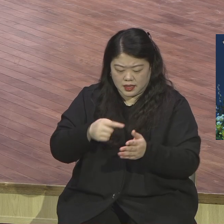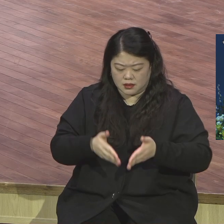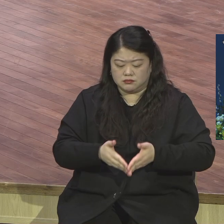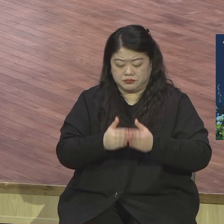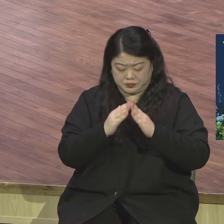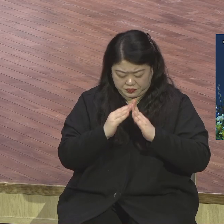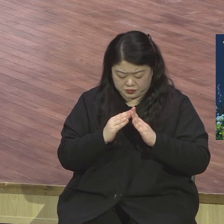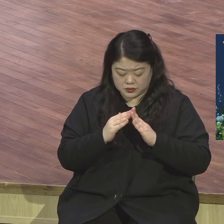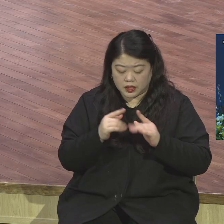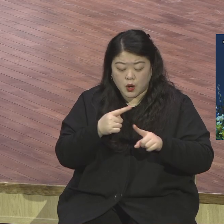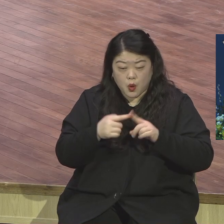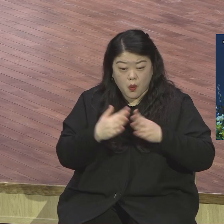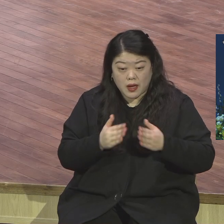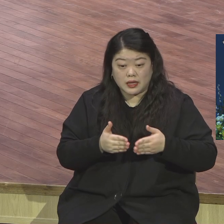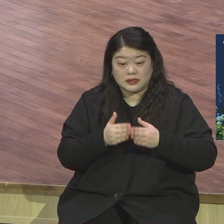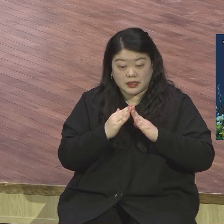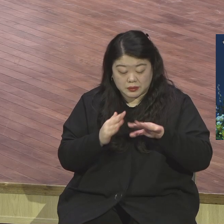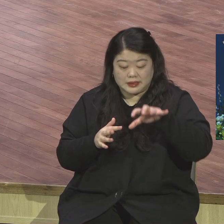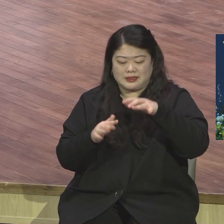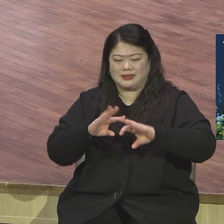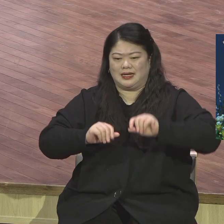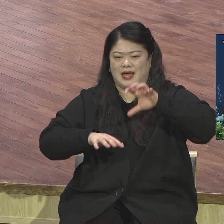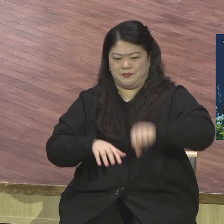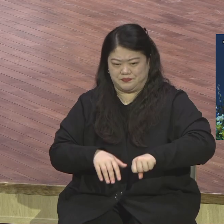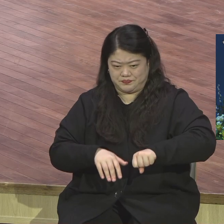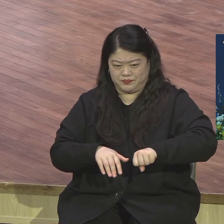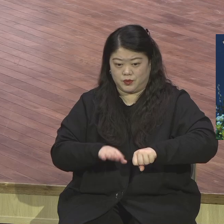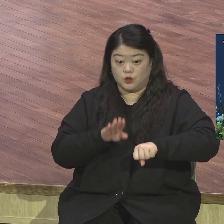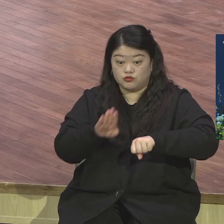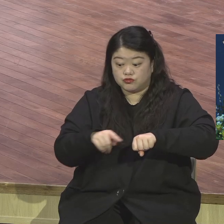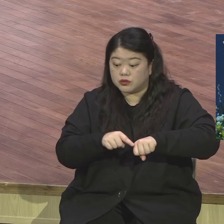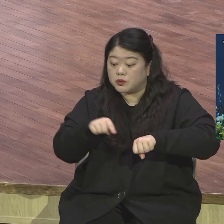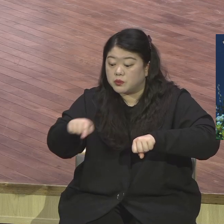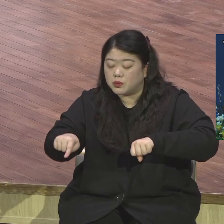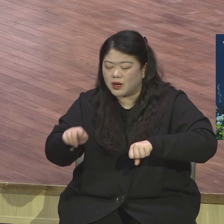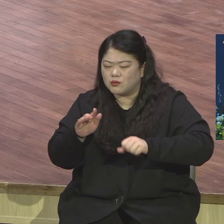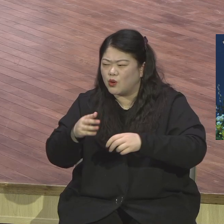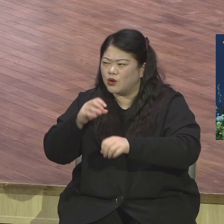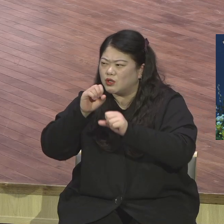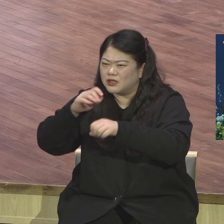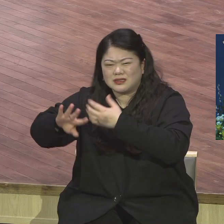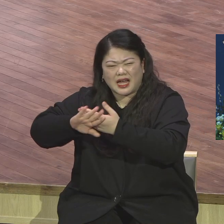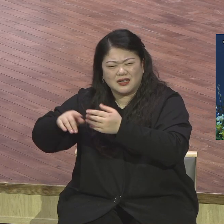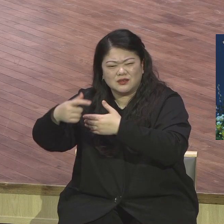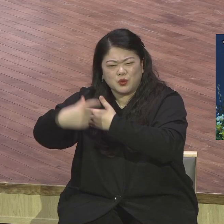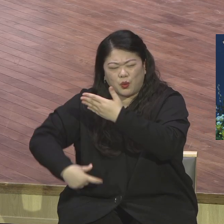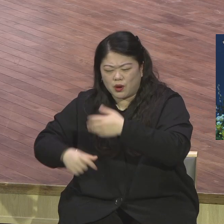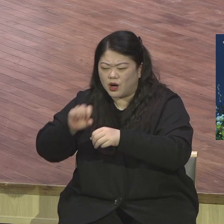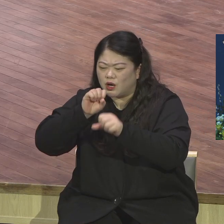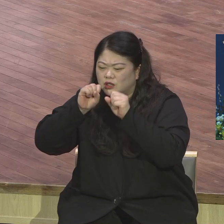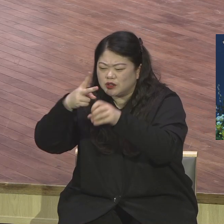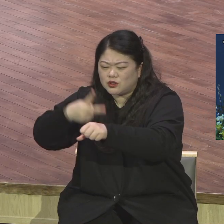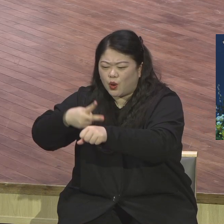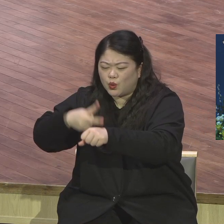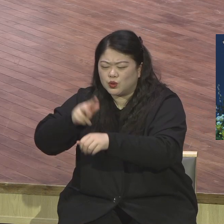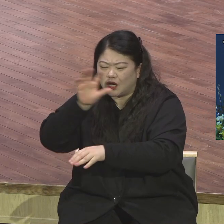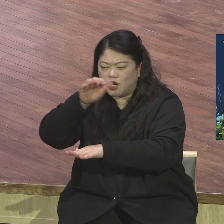큰 집을 사가지고 아홉 가정이 선교사 아홉 가정이 합숙하면서 훈련 받고 있더라고요.